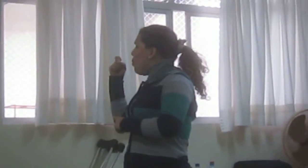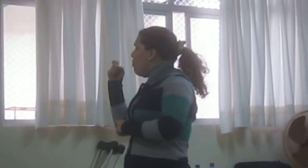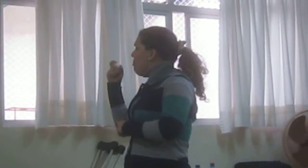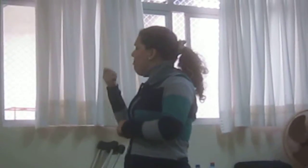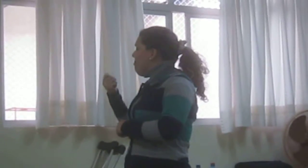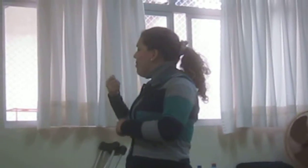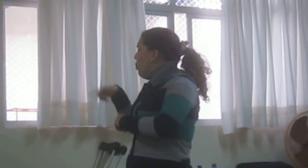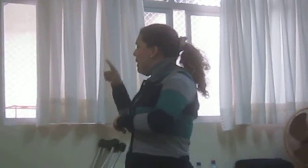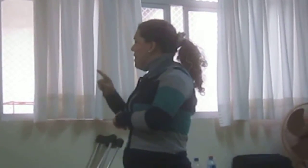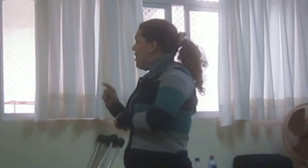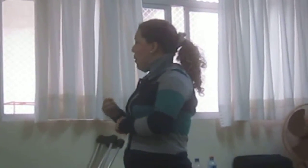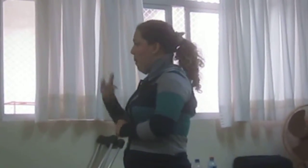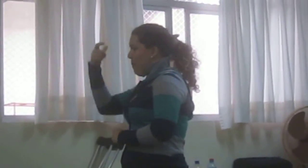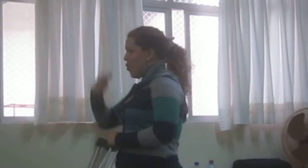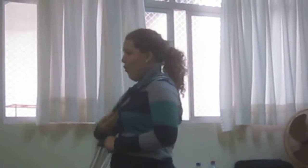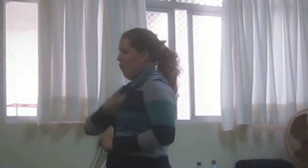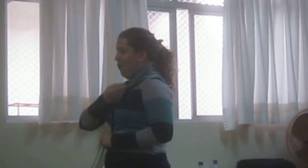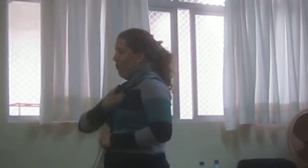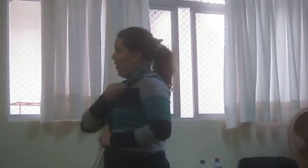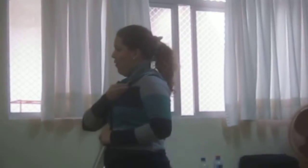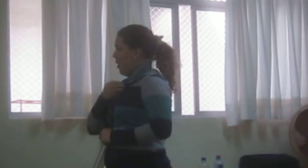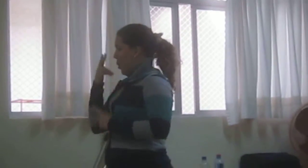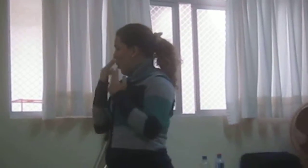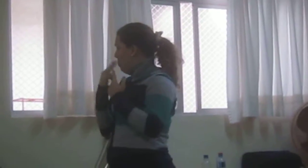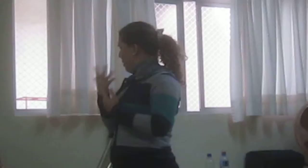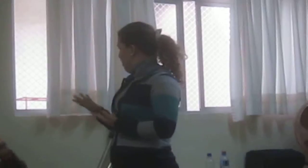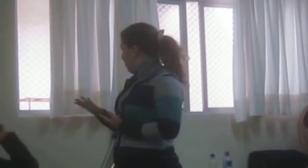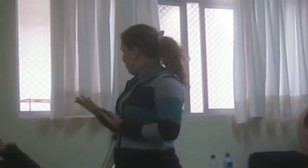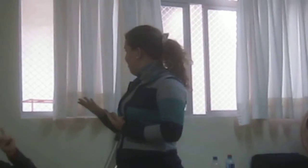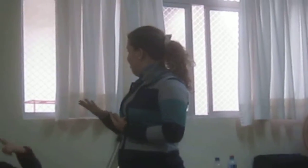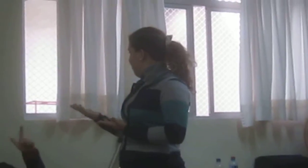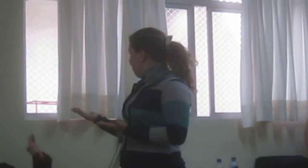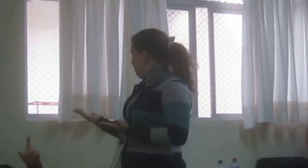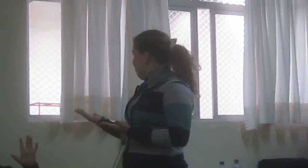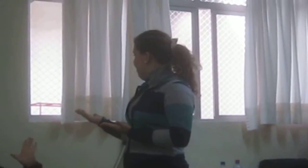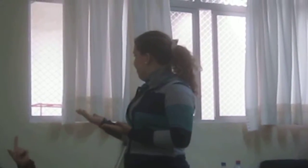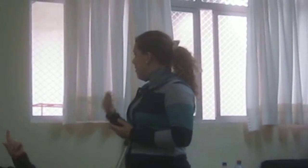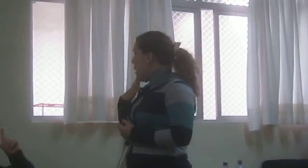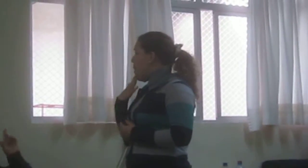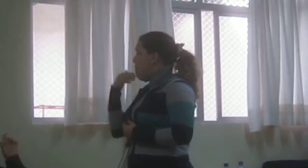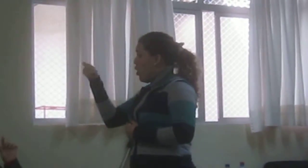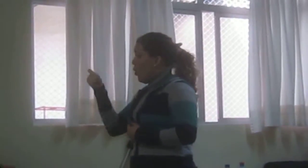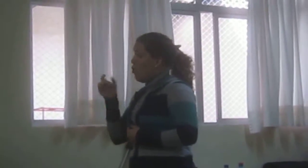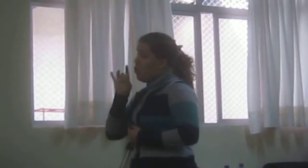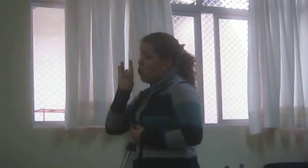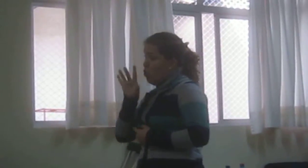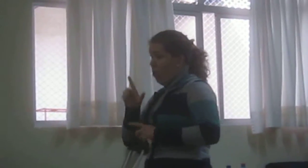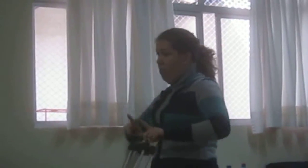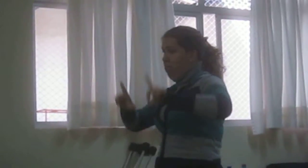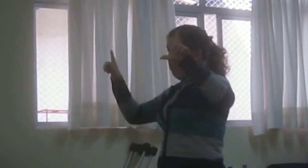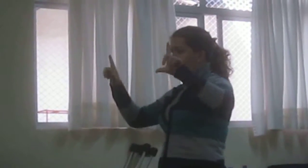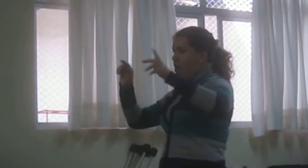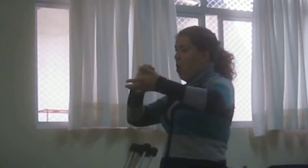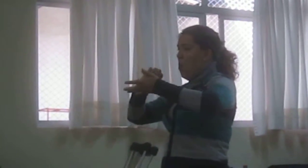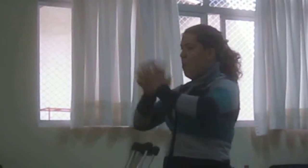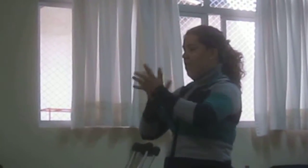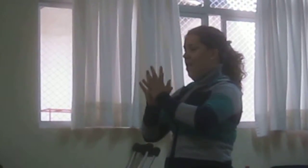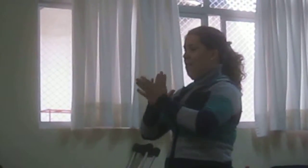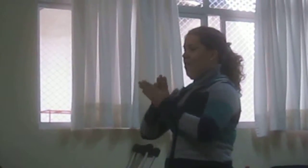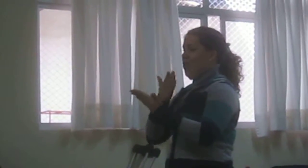chega lá, tem a questão do intérprete finalizando grande e falando, porque aí tem o